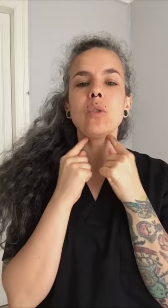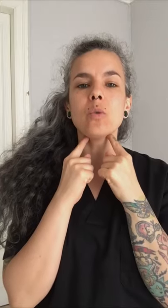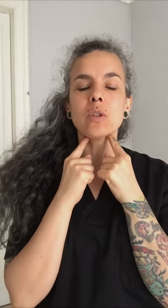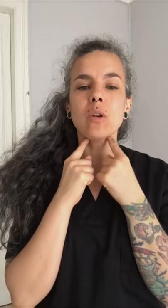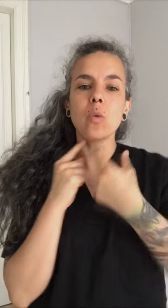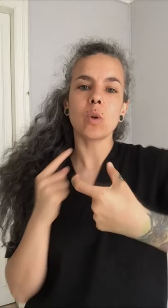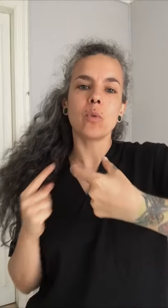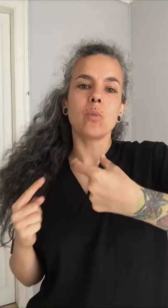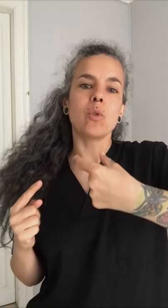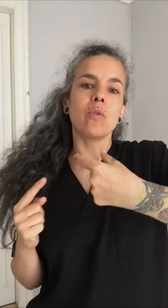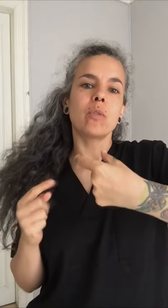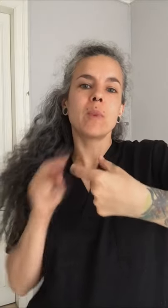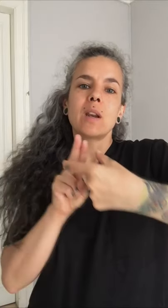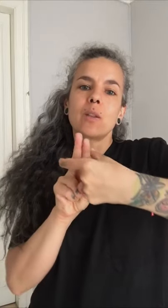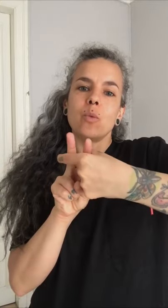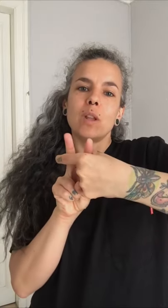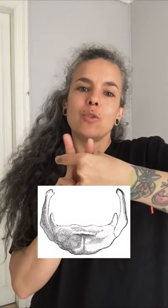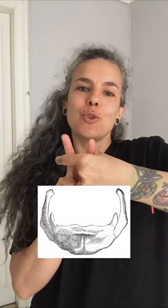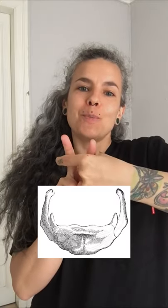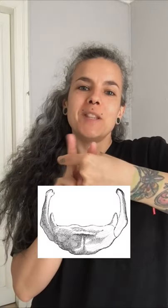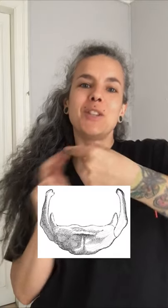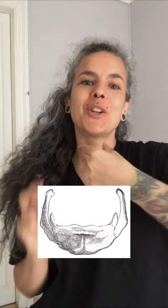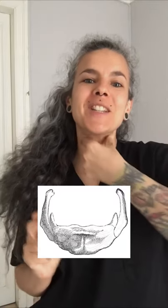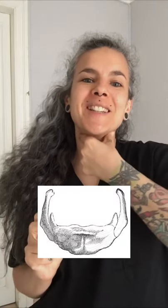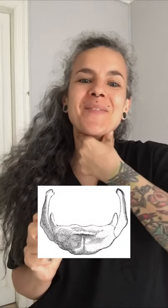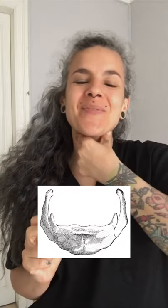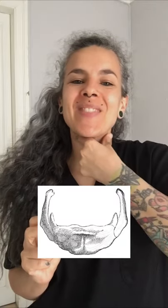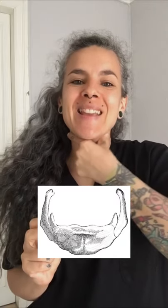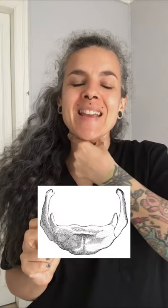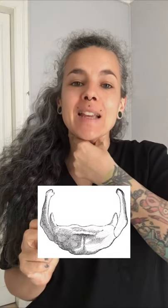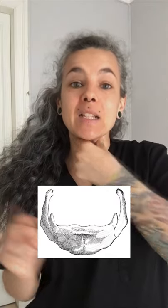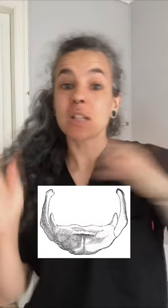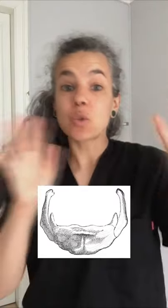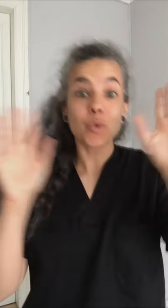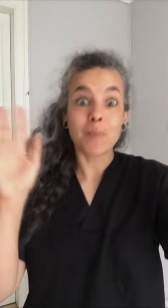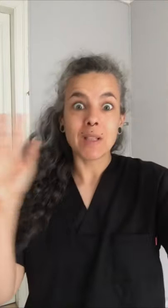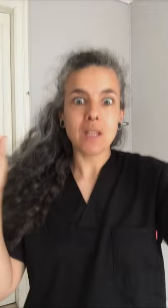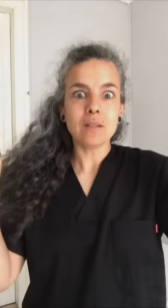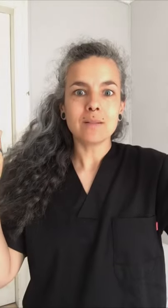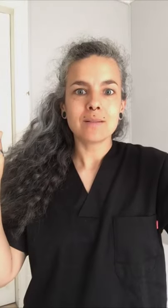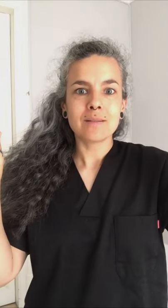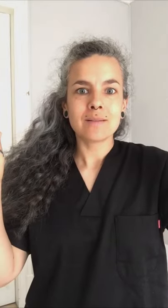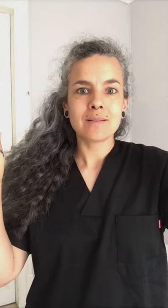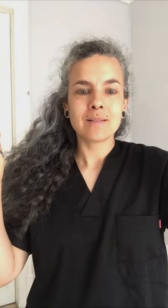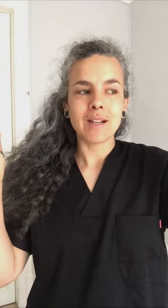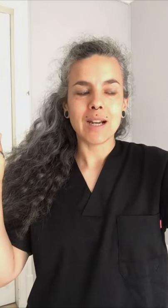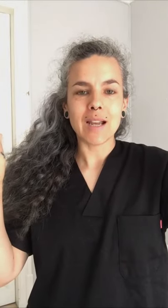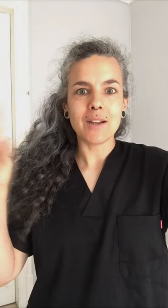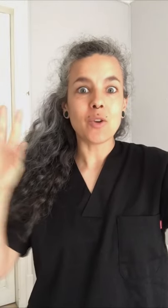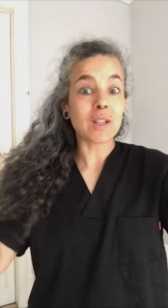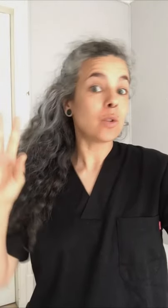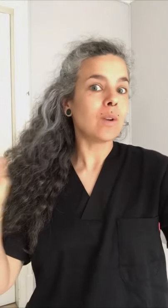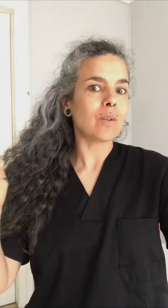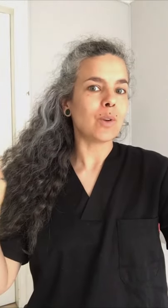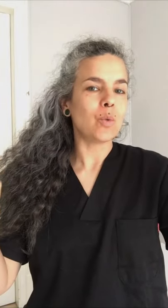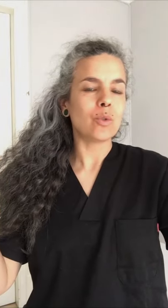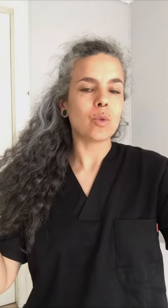único hueso del cuerpo, como con forma de herradura y dos colmillitos, que está suspendido en el aire, no articula con ningún otro